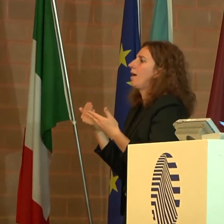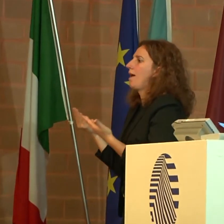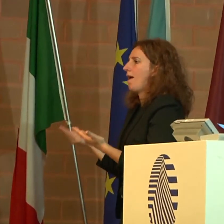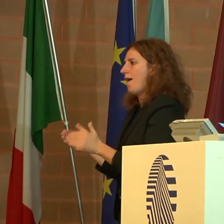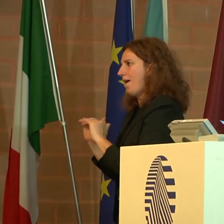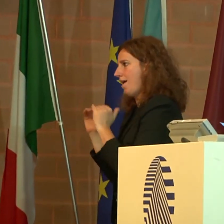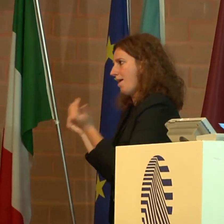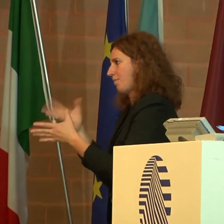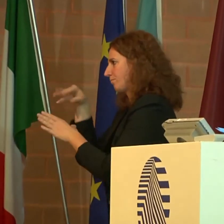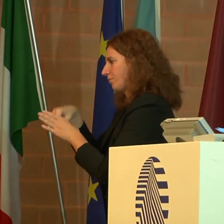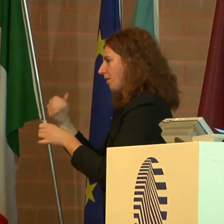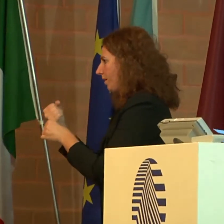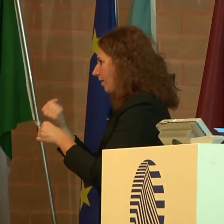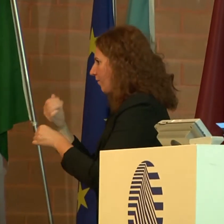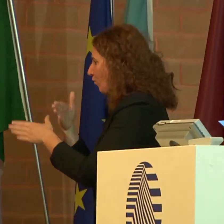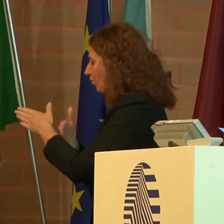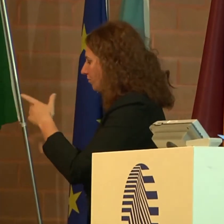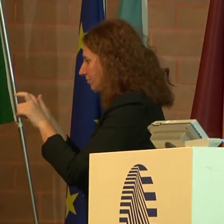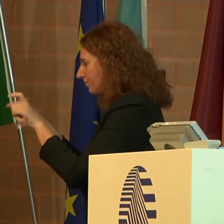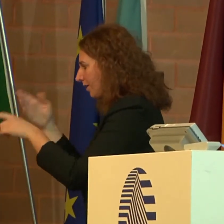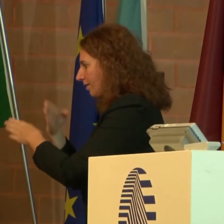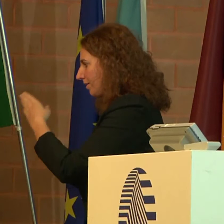lavori, i lavoratori diversamente astili.